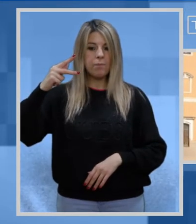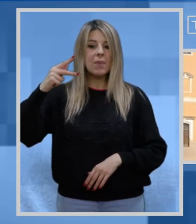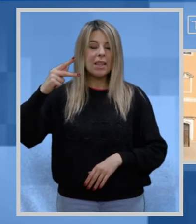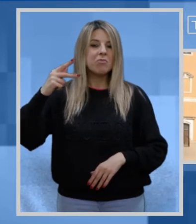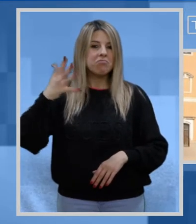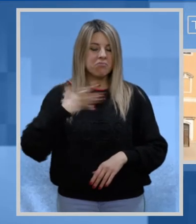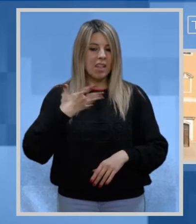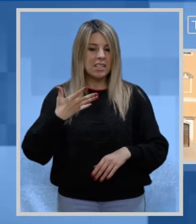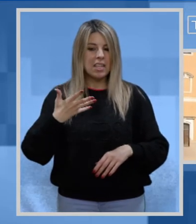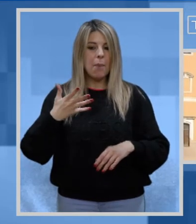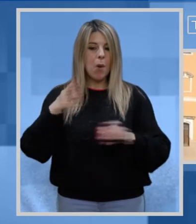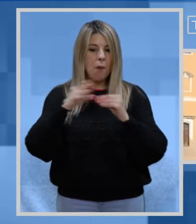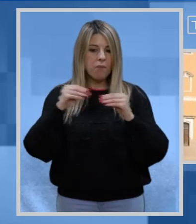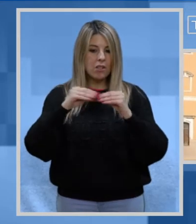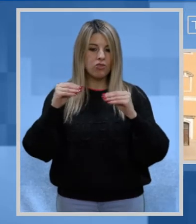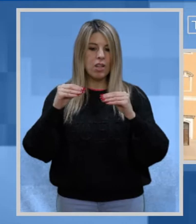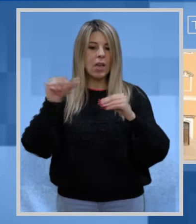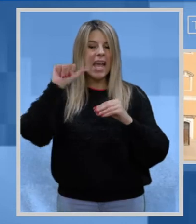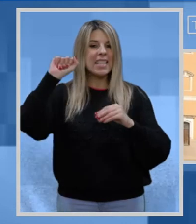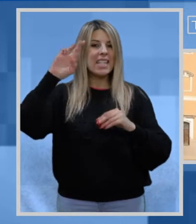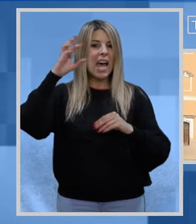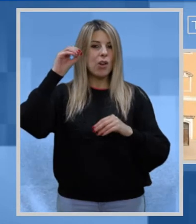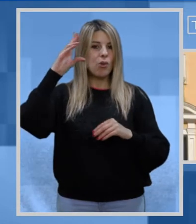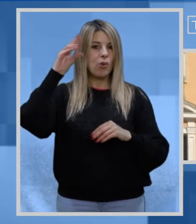nell'area dello spazio giovani